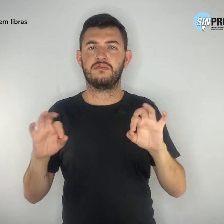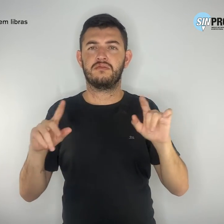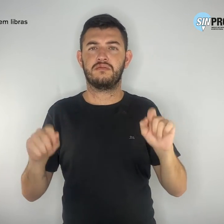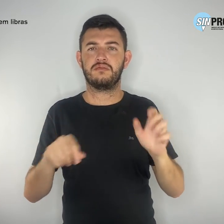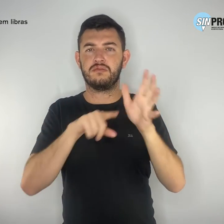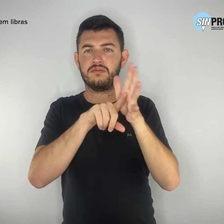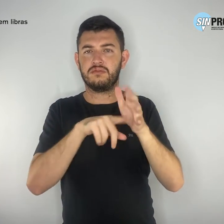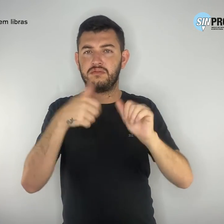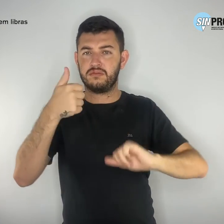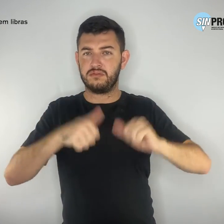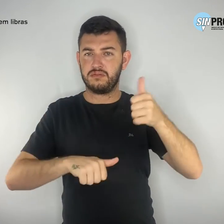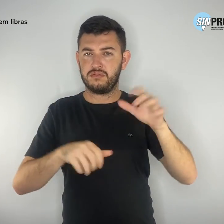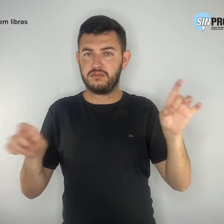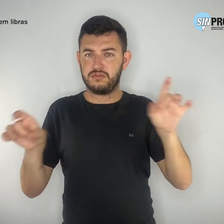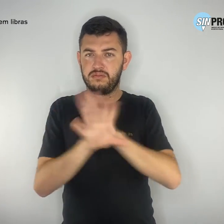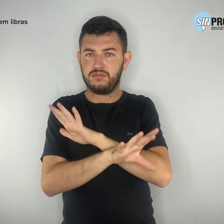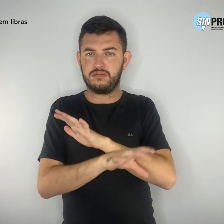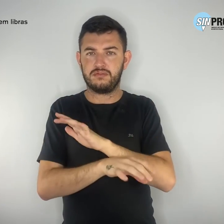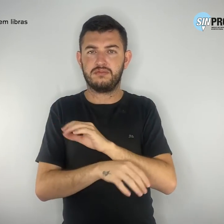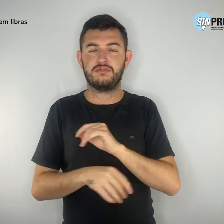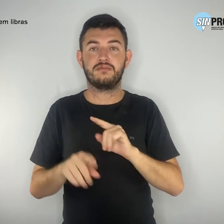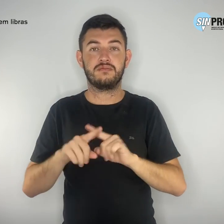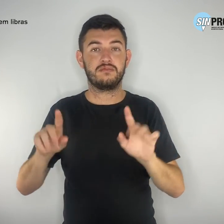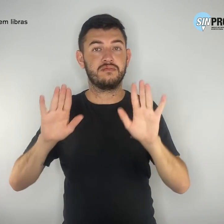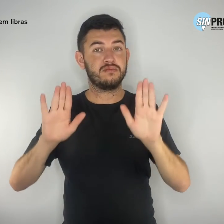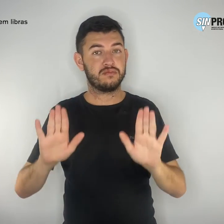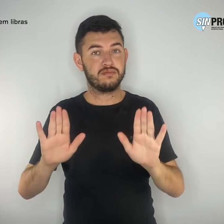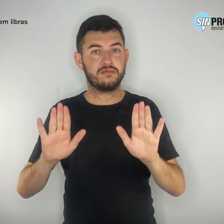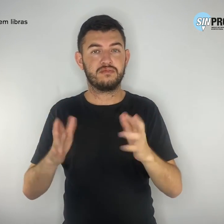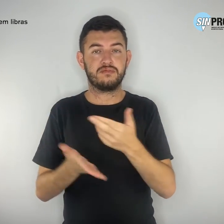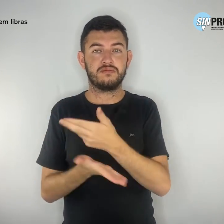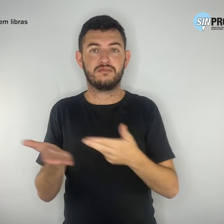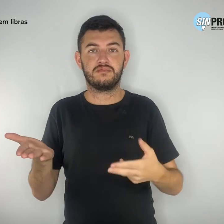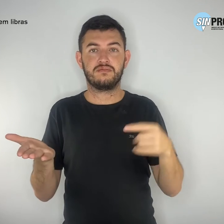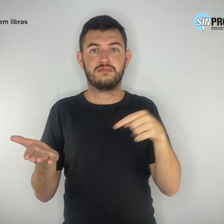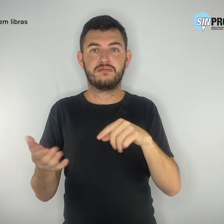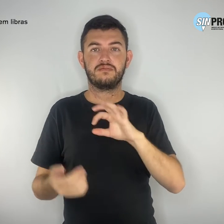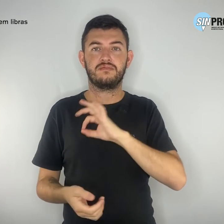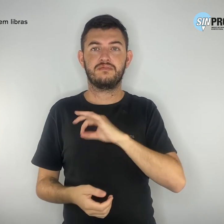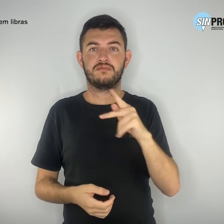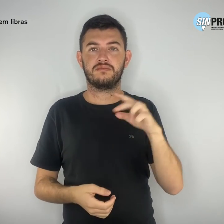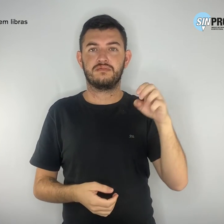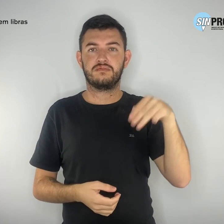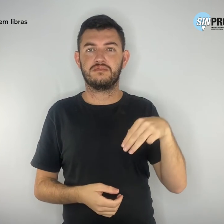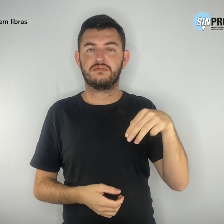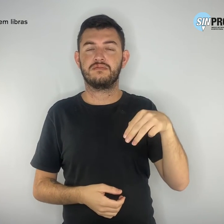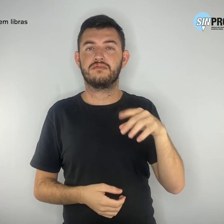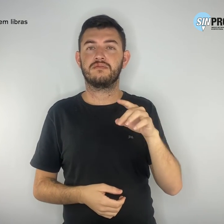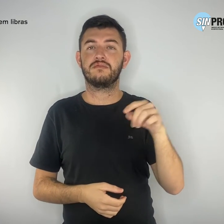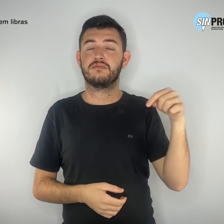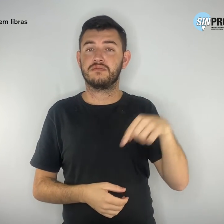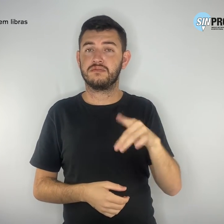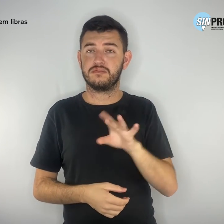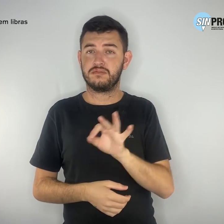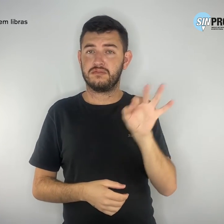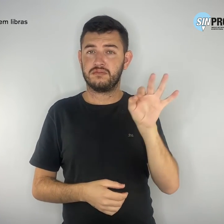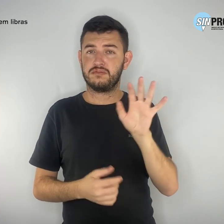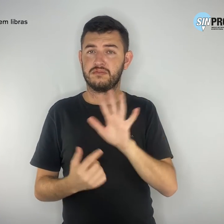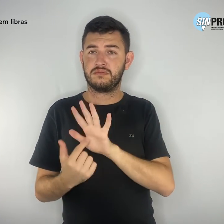concluídas. O próprio relatório da Polícia Militar do Distrito Federal caracteriza a